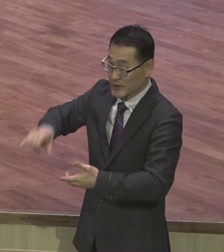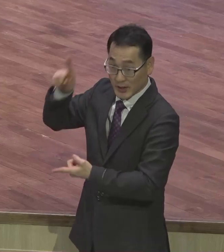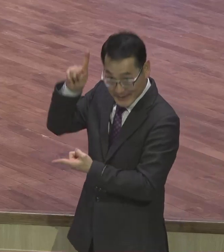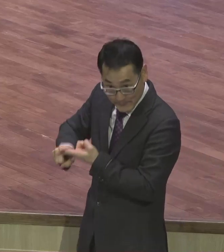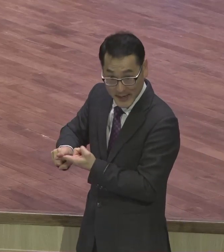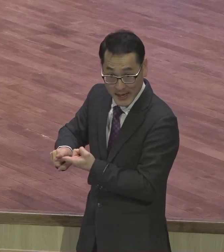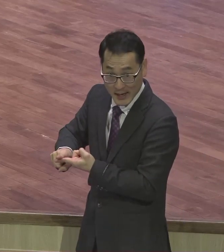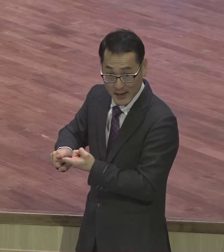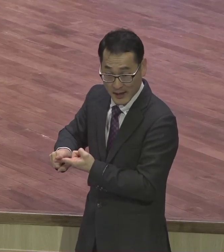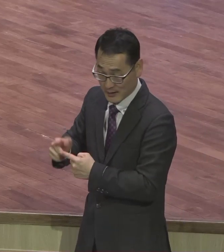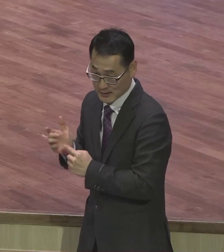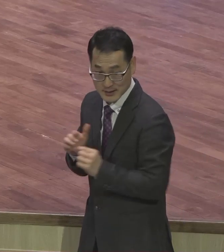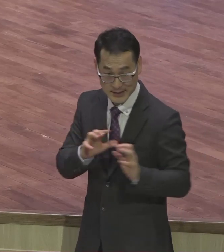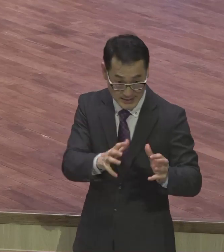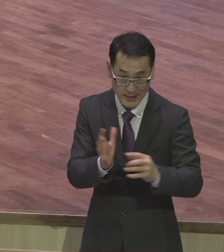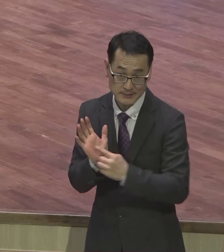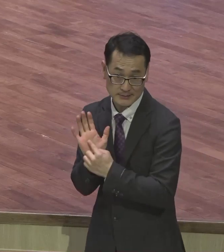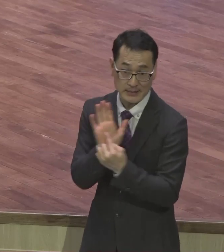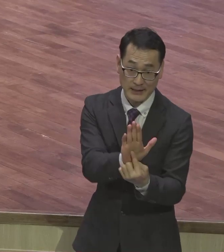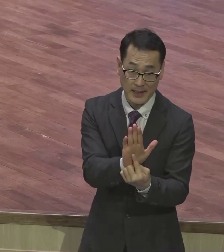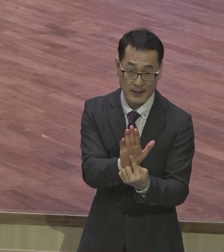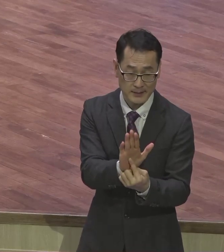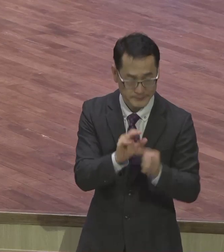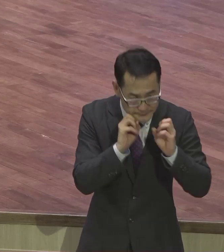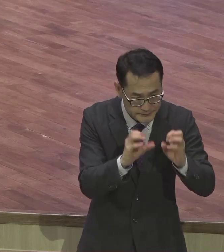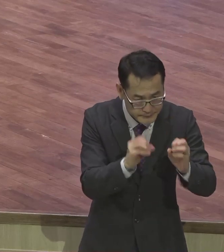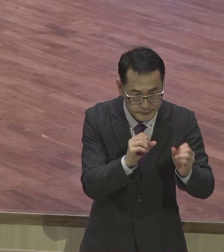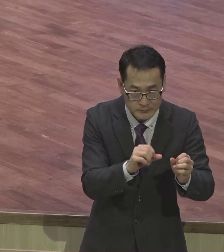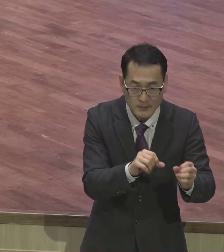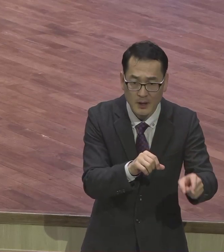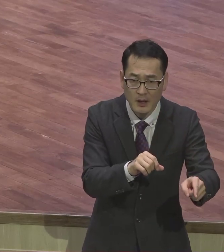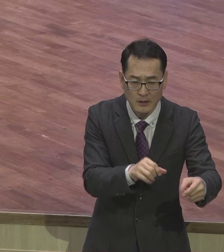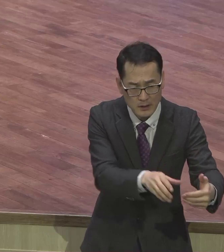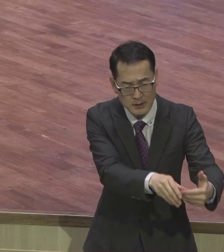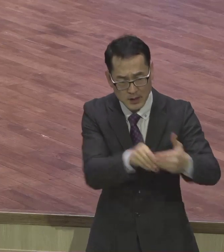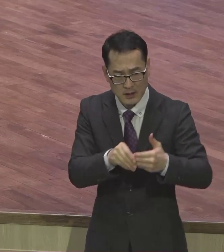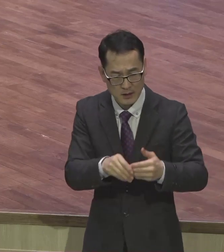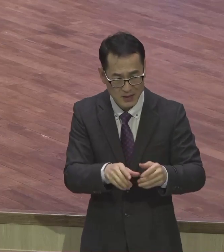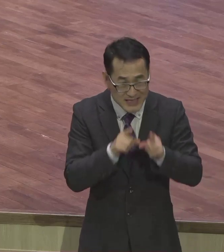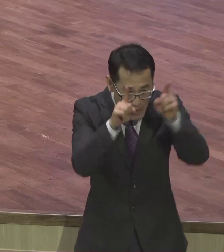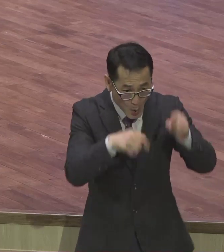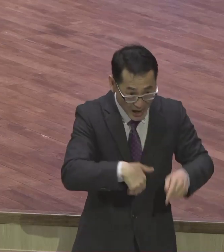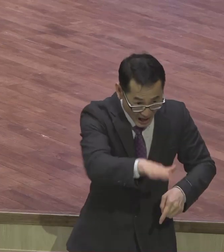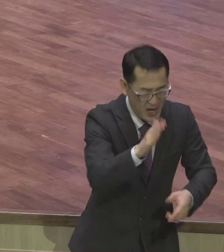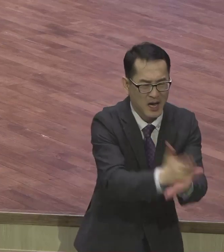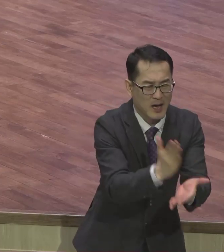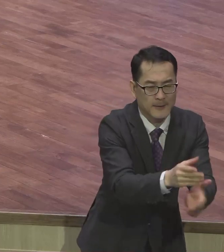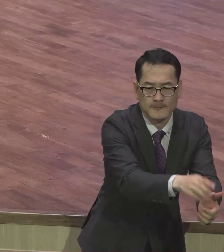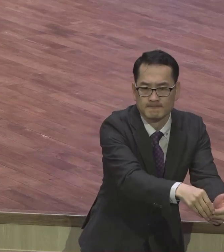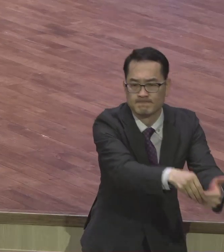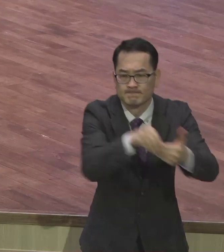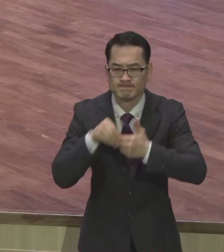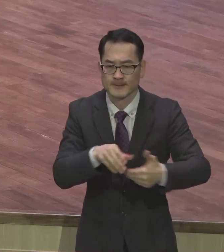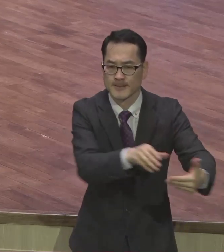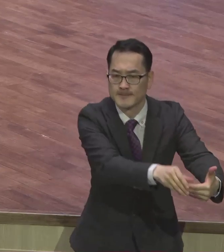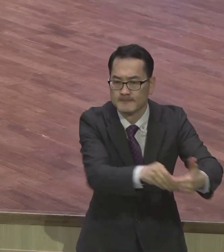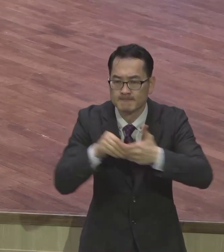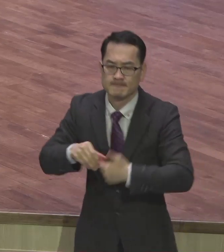나타내면서 안 믿는 불신 영혼들을 멸망의 길에서 돌이켜 구원을 해주는 그런 삶을